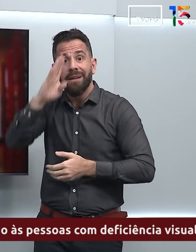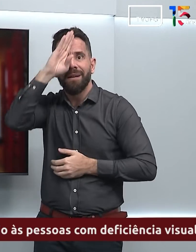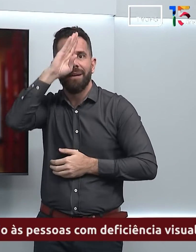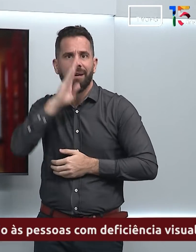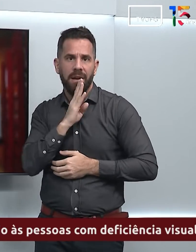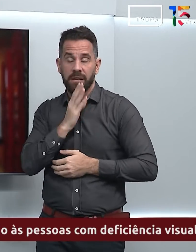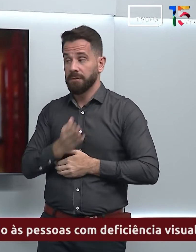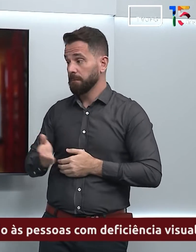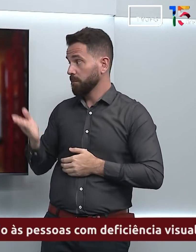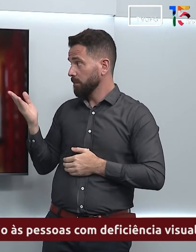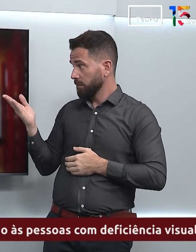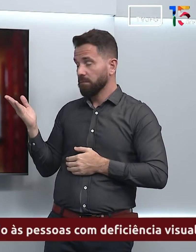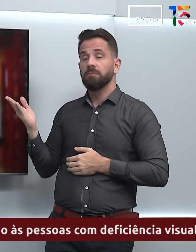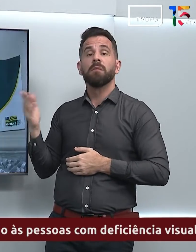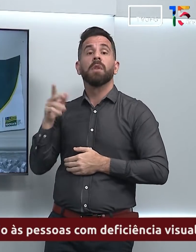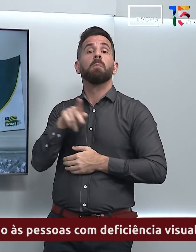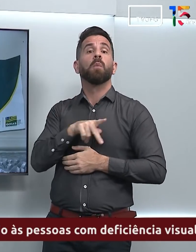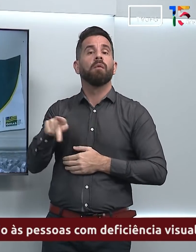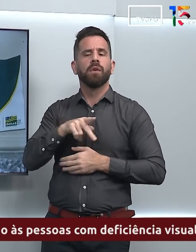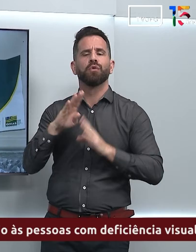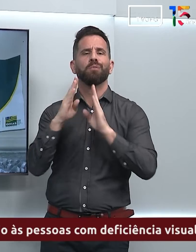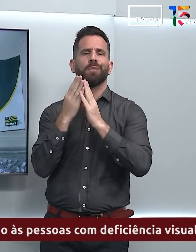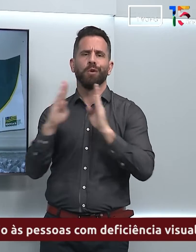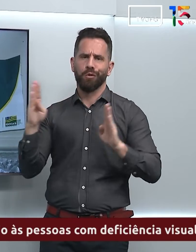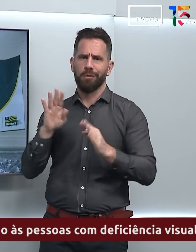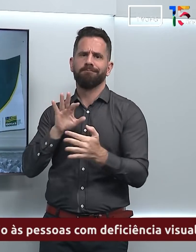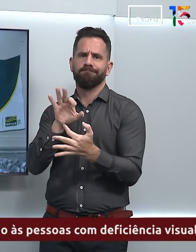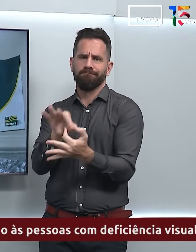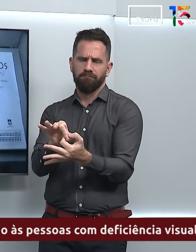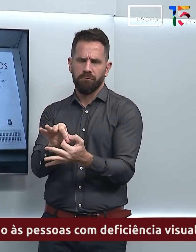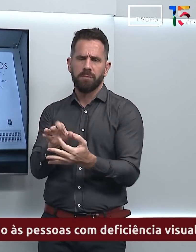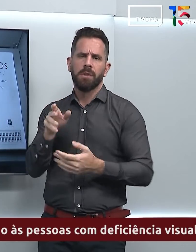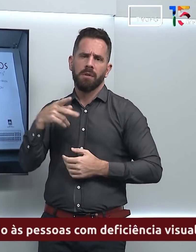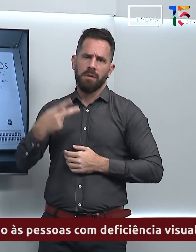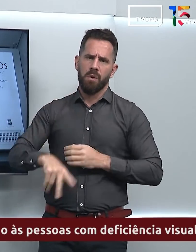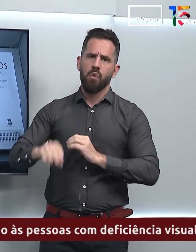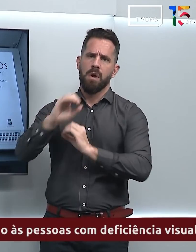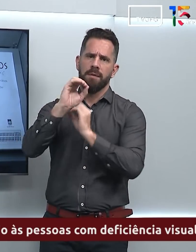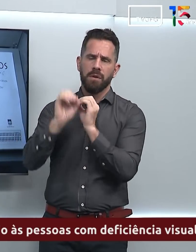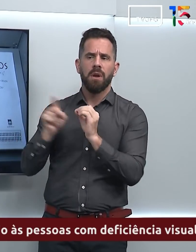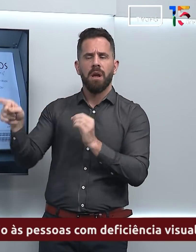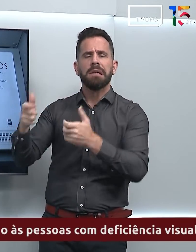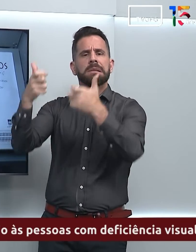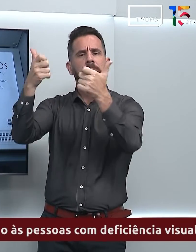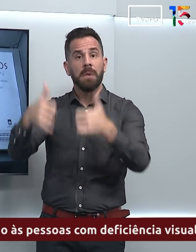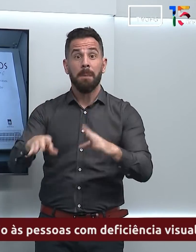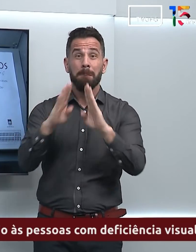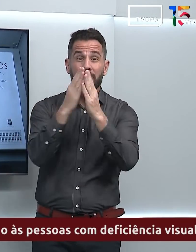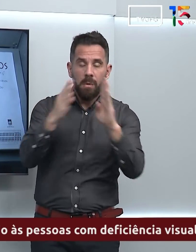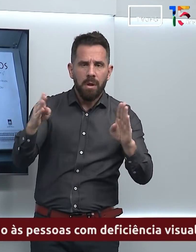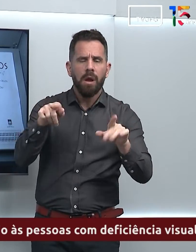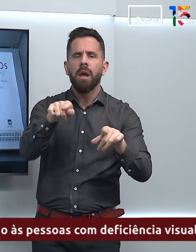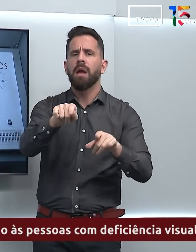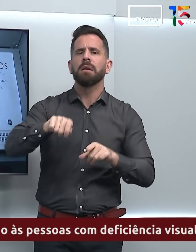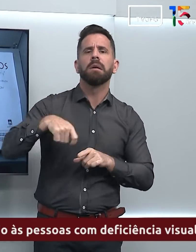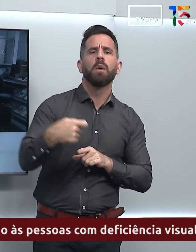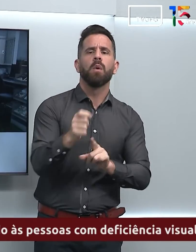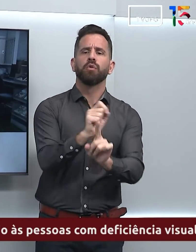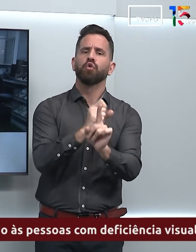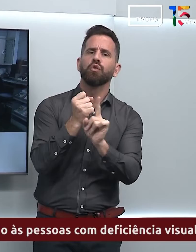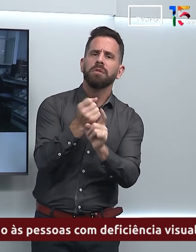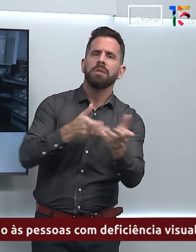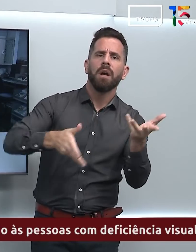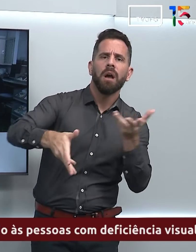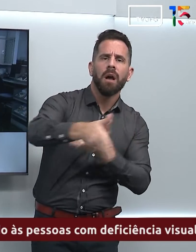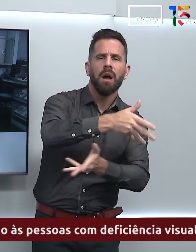Universidade Federal de Goiás e aponta que a biblioteca é um espaço social, educacional e